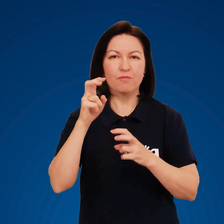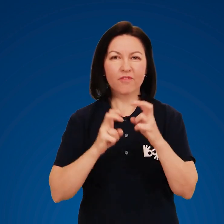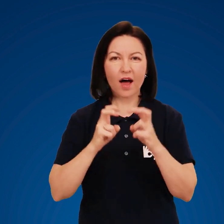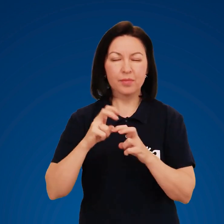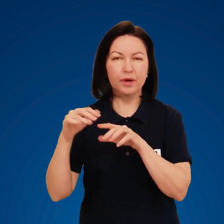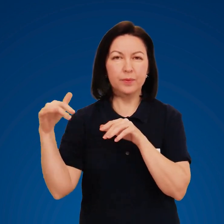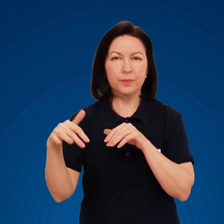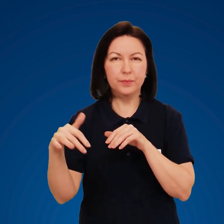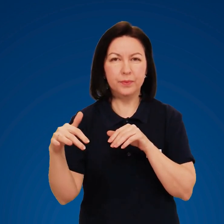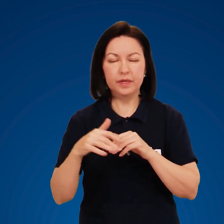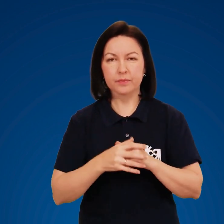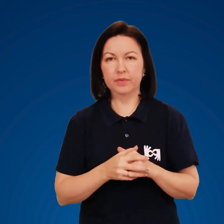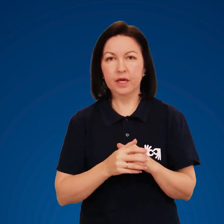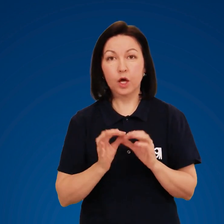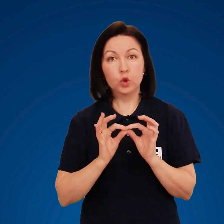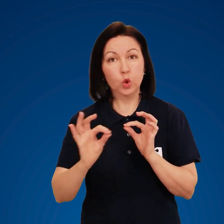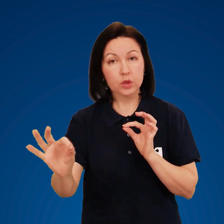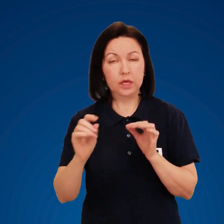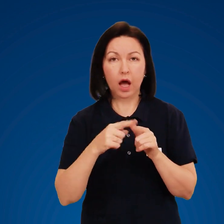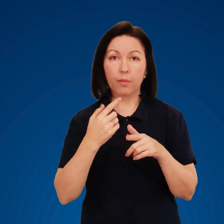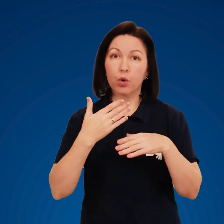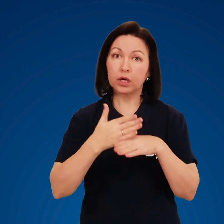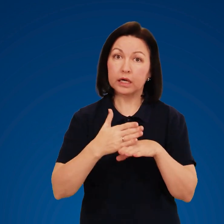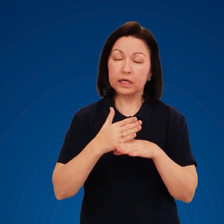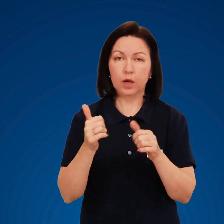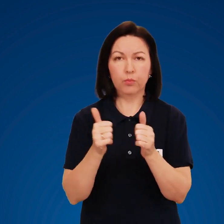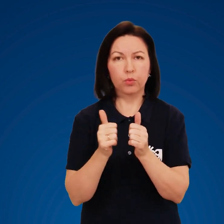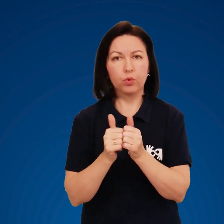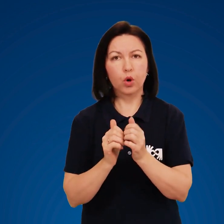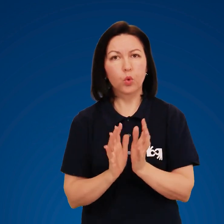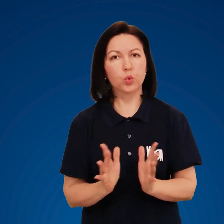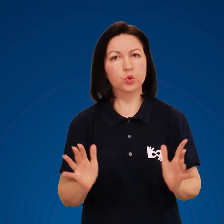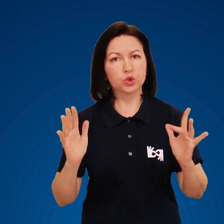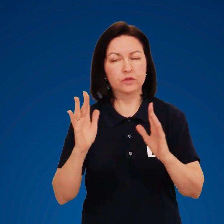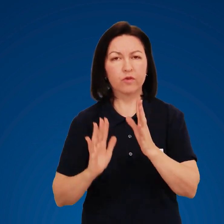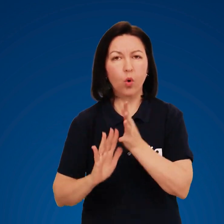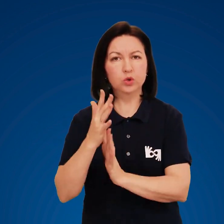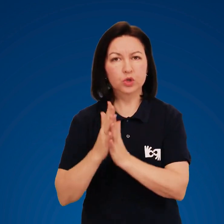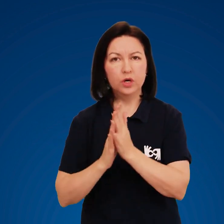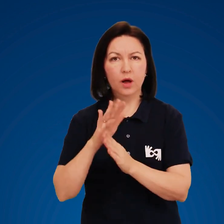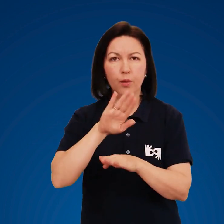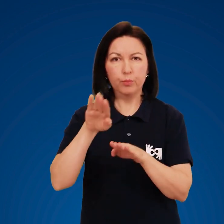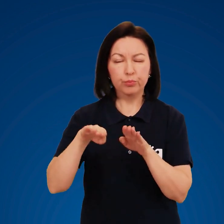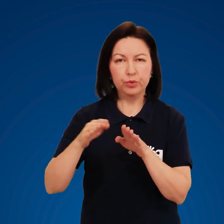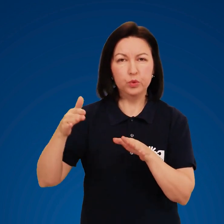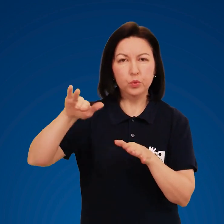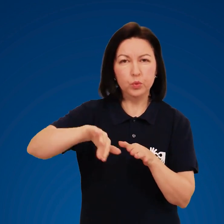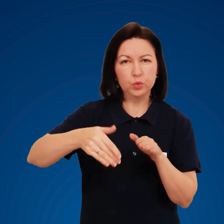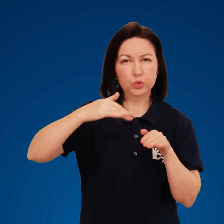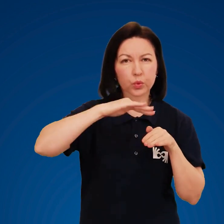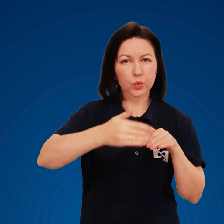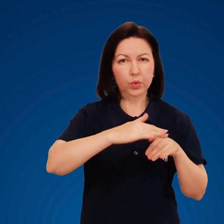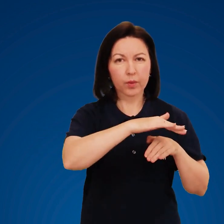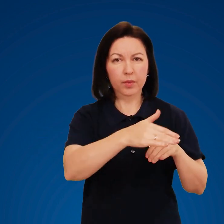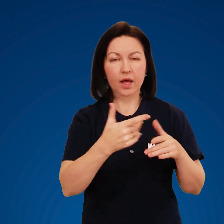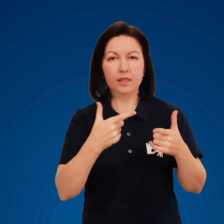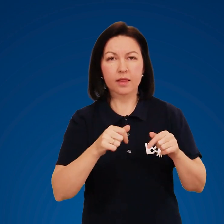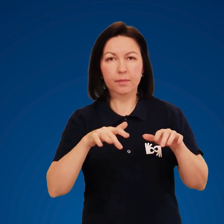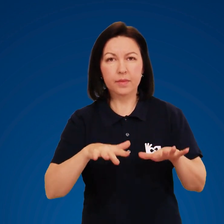ферми або фабрики. Тонкий або крихкий лід поблизу кущів, очерету, під